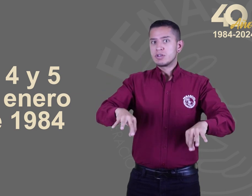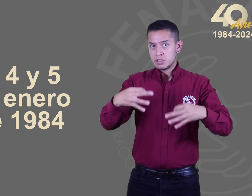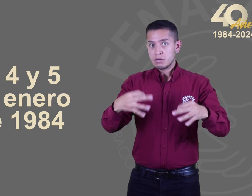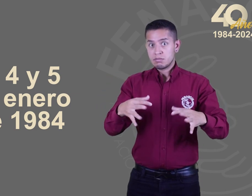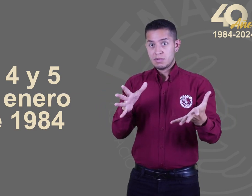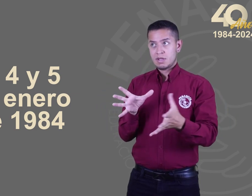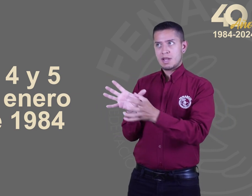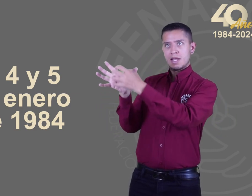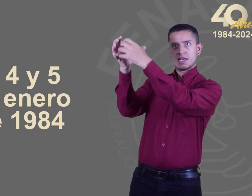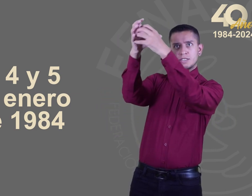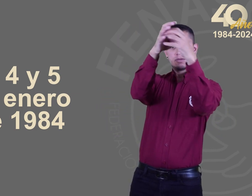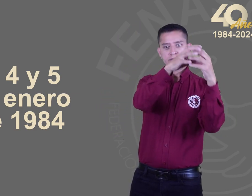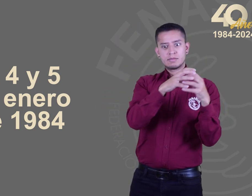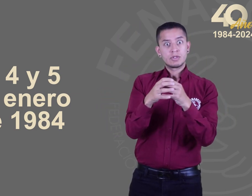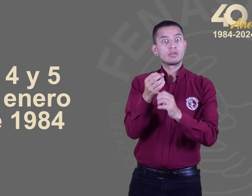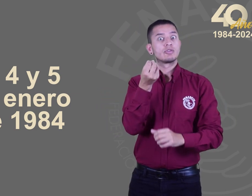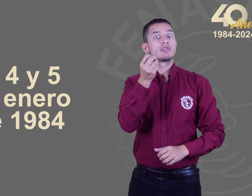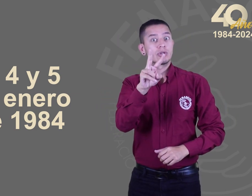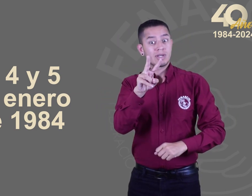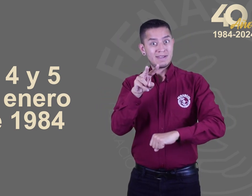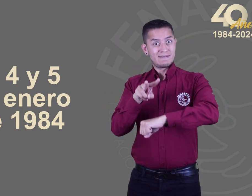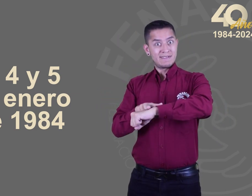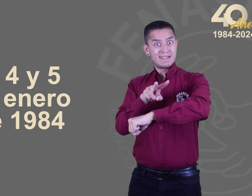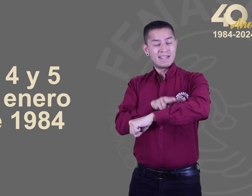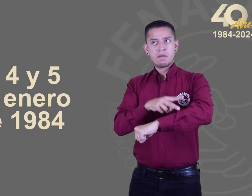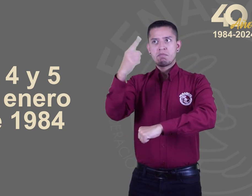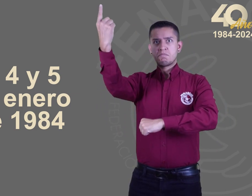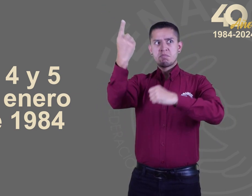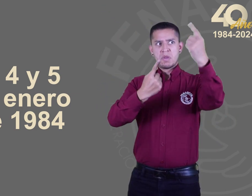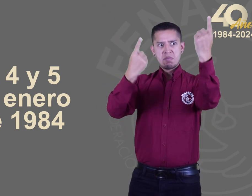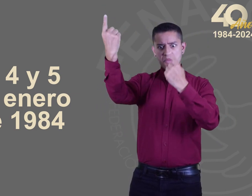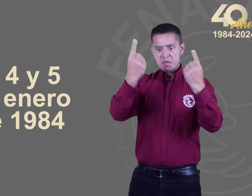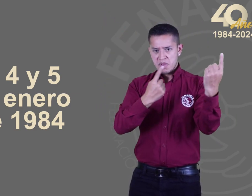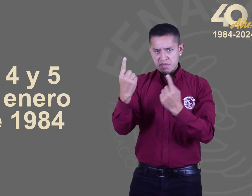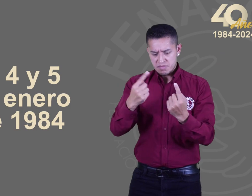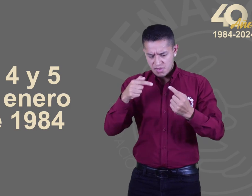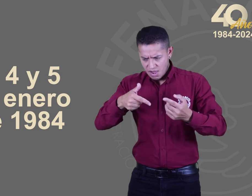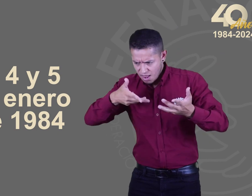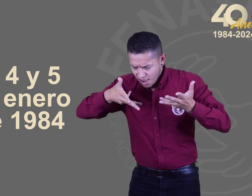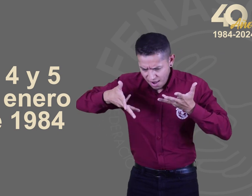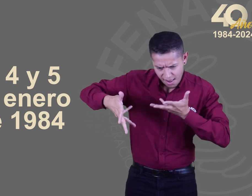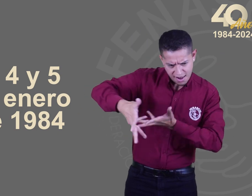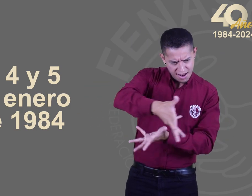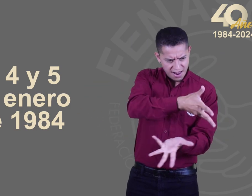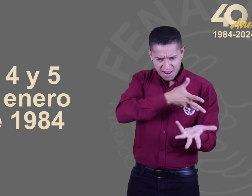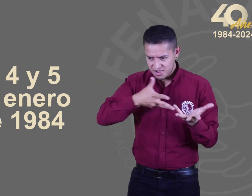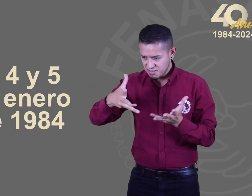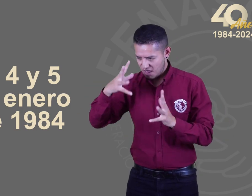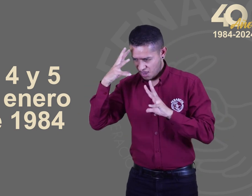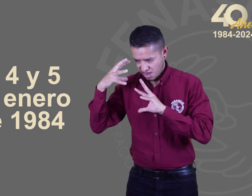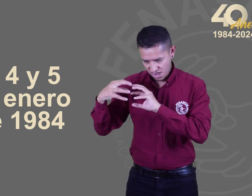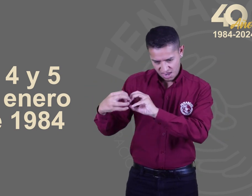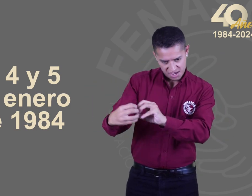Barranquilla, Colombia. Con la participación de los delegados de 12 asociaciones afiliadas.